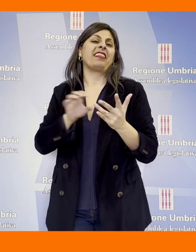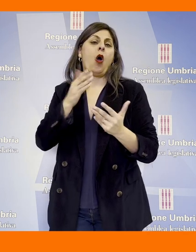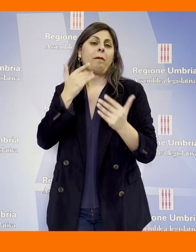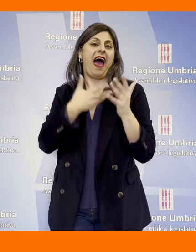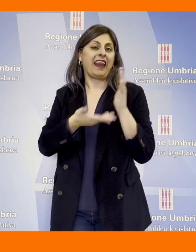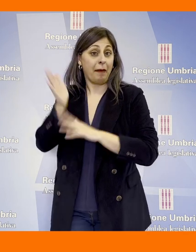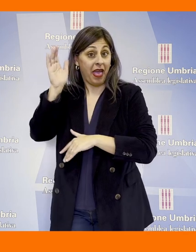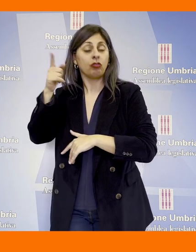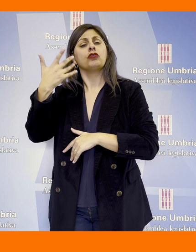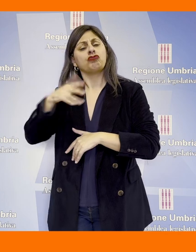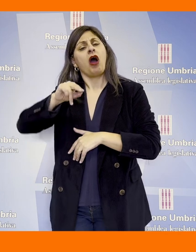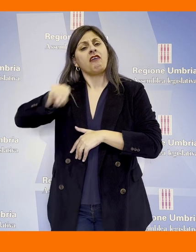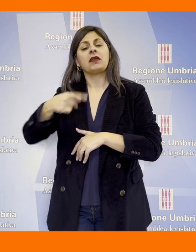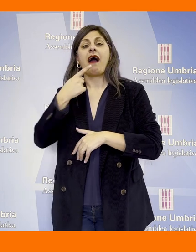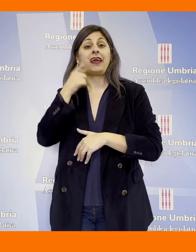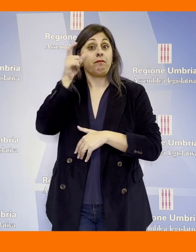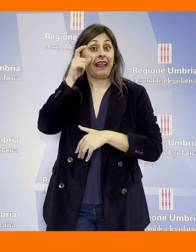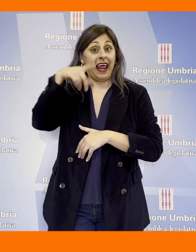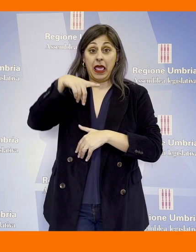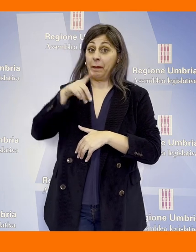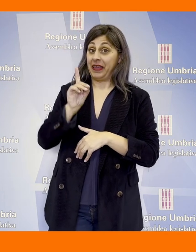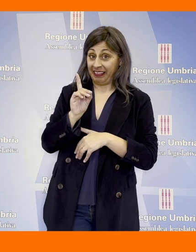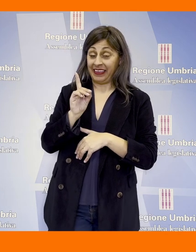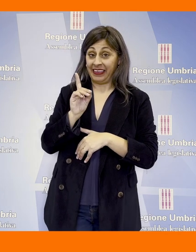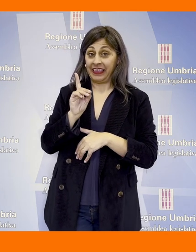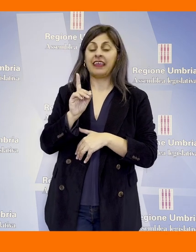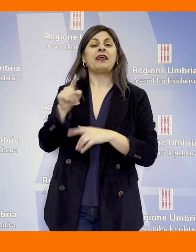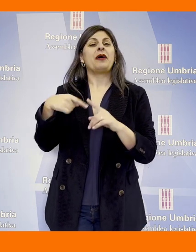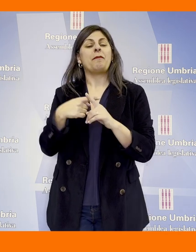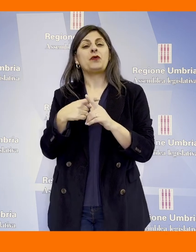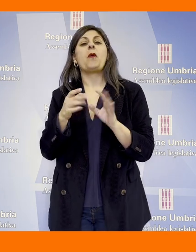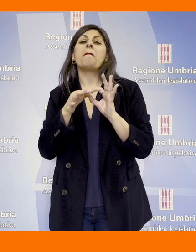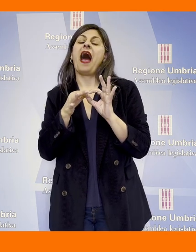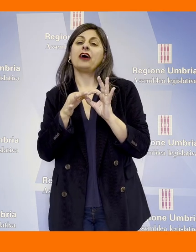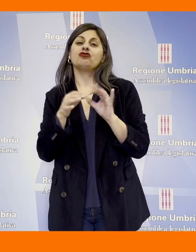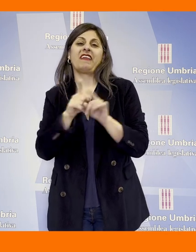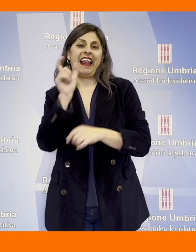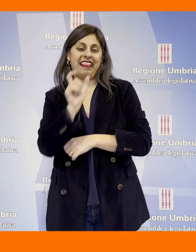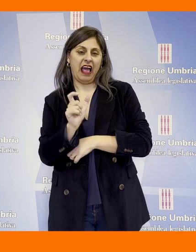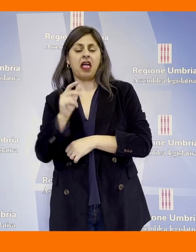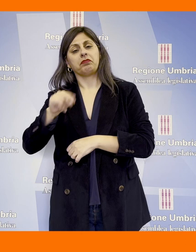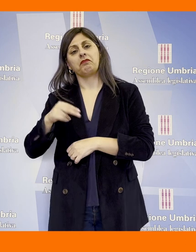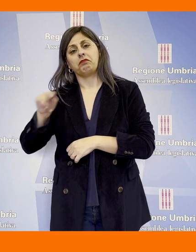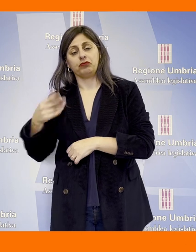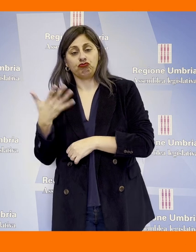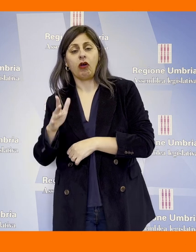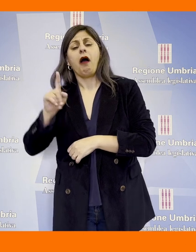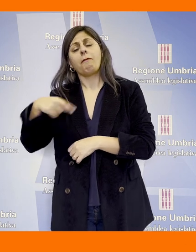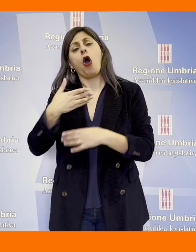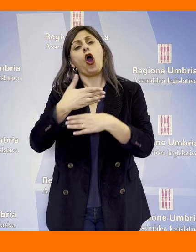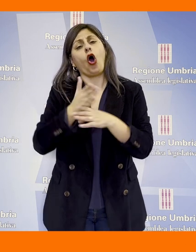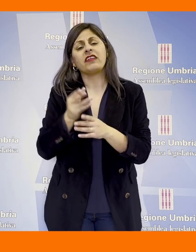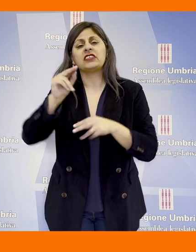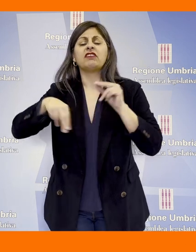europarlamentare, sottoscritta anche da Michele Bettarelli del Partito Democratico e dell'Eonora Pace di Fratelli d'Italia e poi